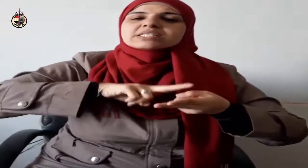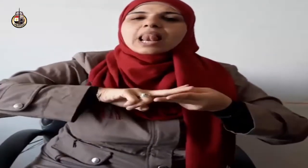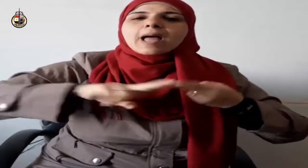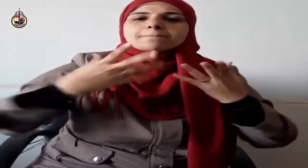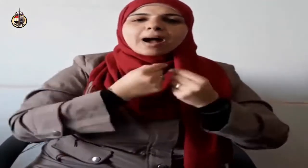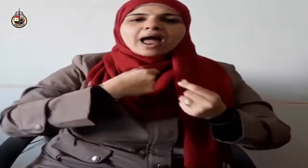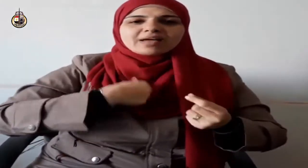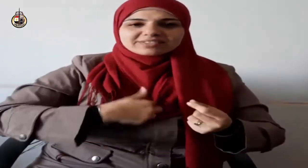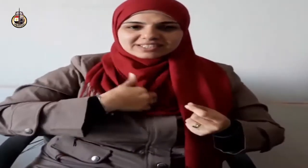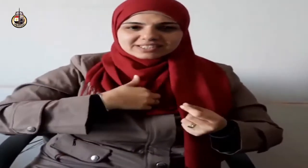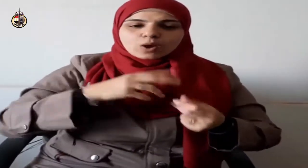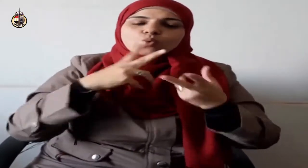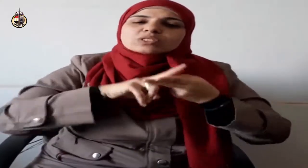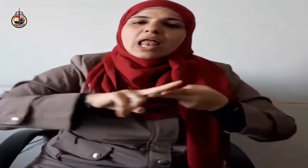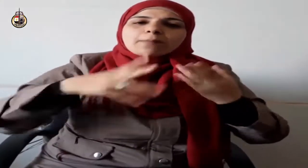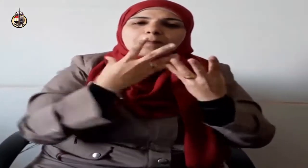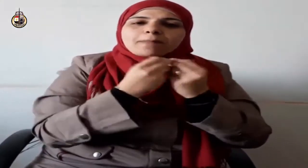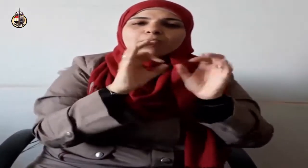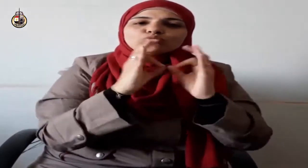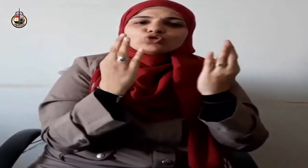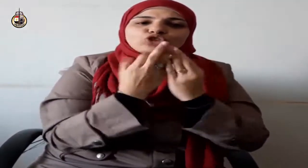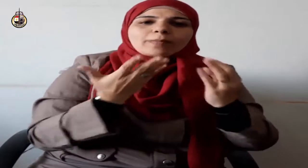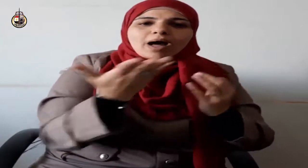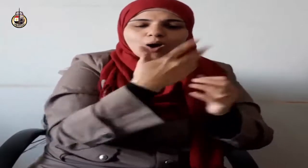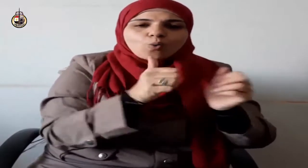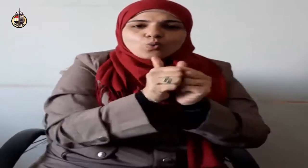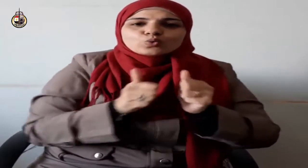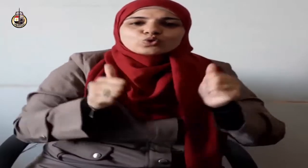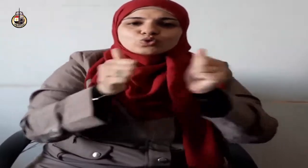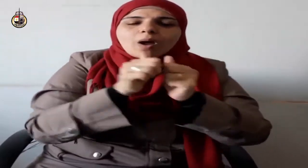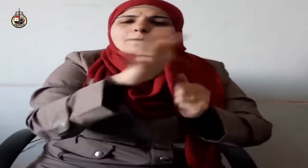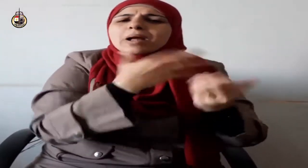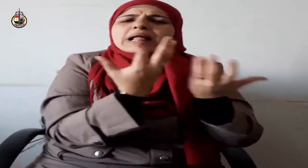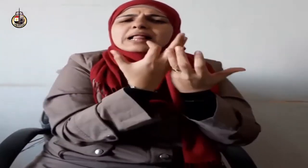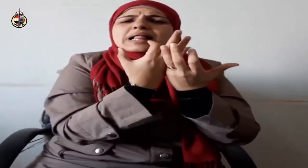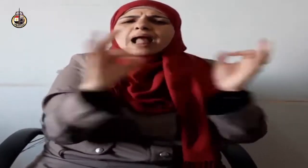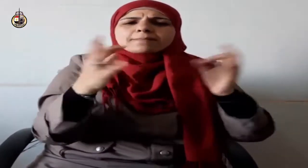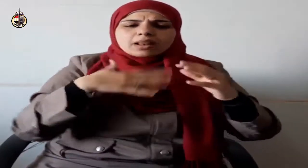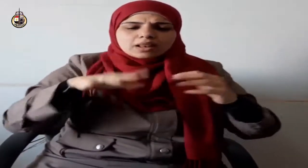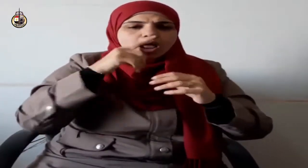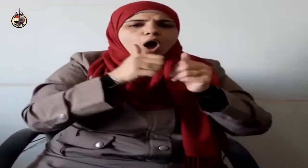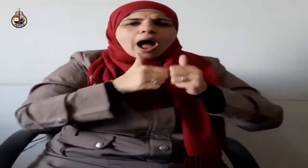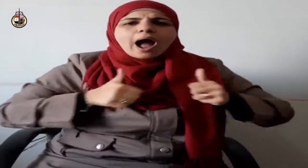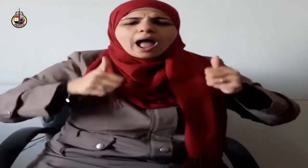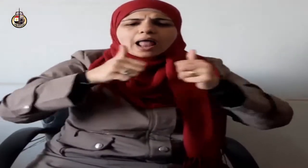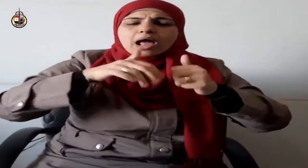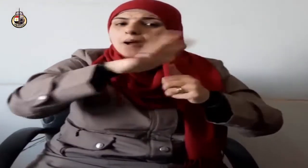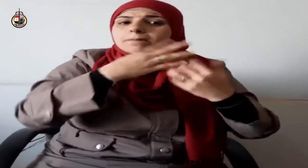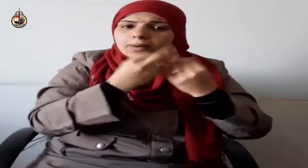سلوكهم وتحسن أخلاقهم فيلتزمون أمره سبحانه